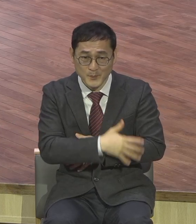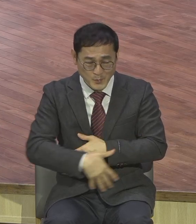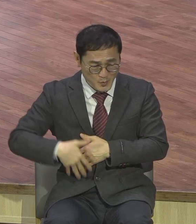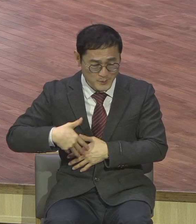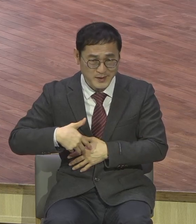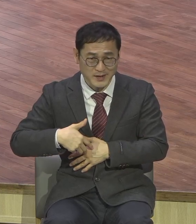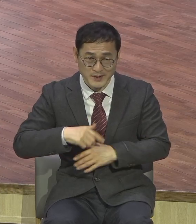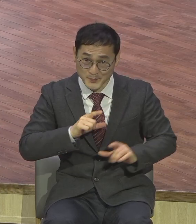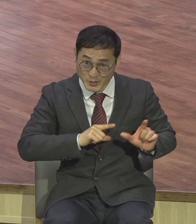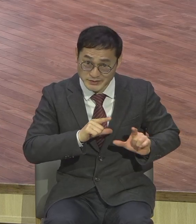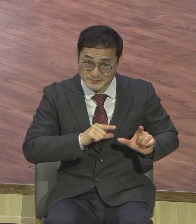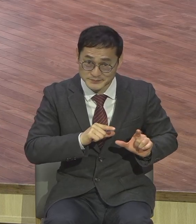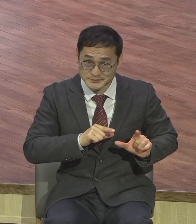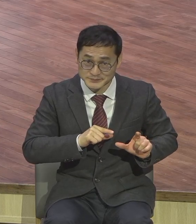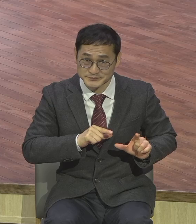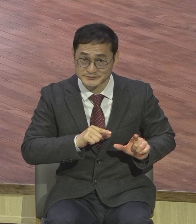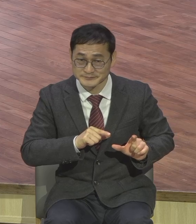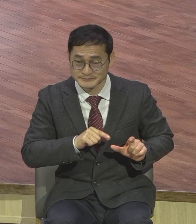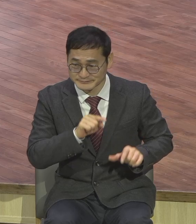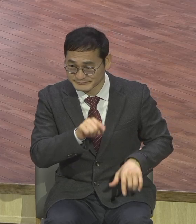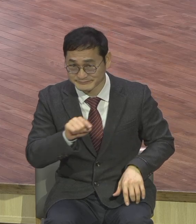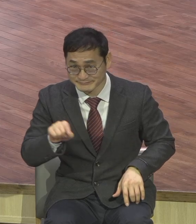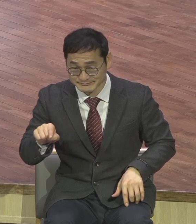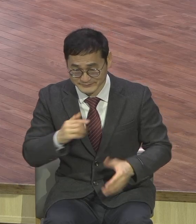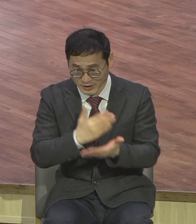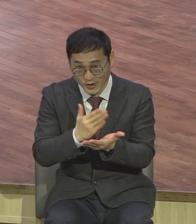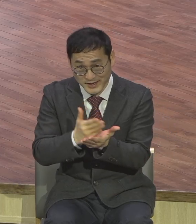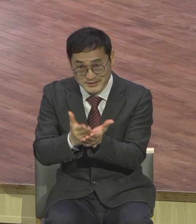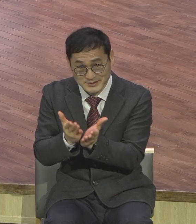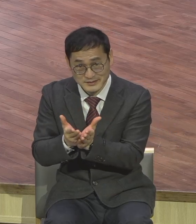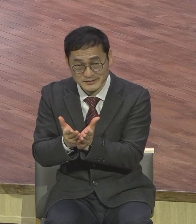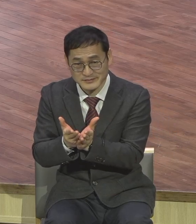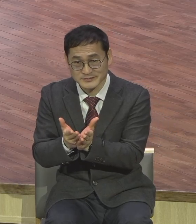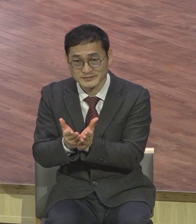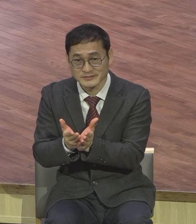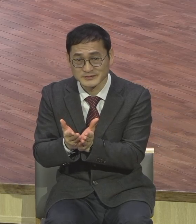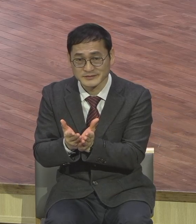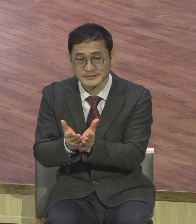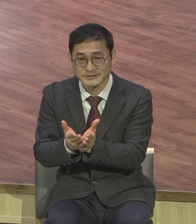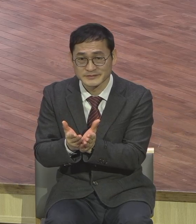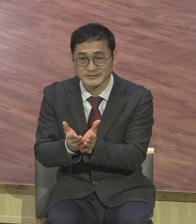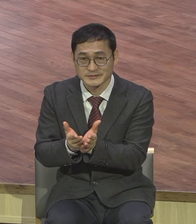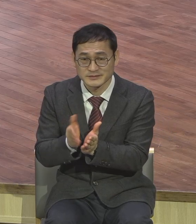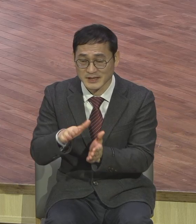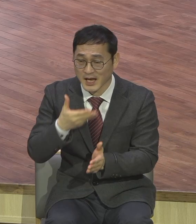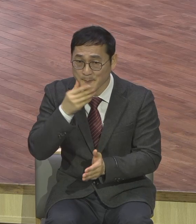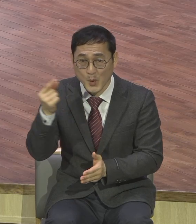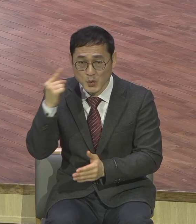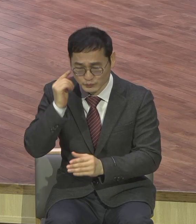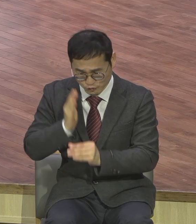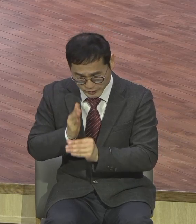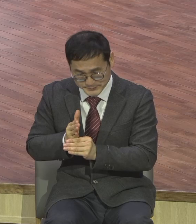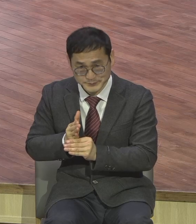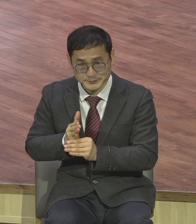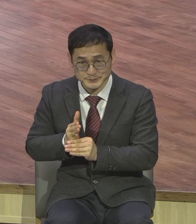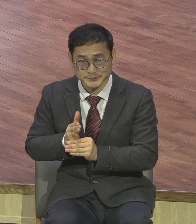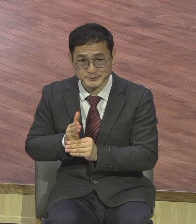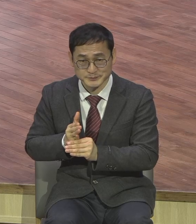건강하냐 건강하지 못하냐가 나오거든요 여러분들이 보금체질이 되면 영혼이 잘된 것이 범사가